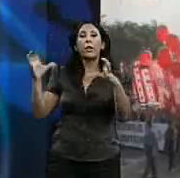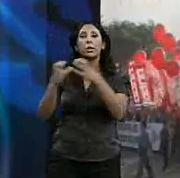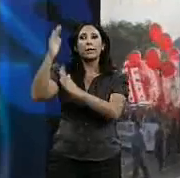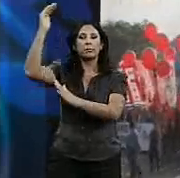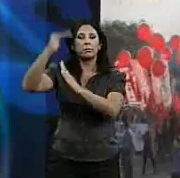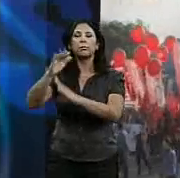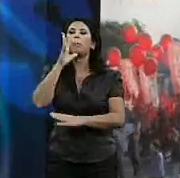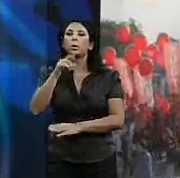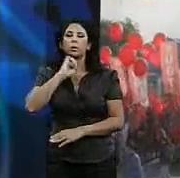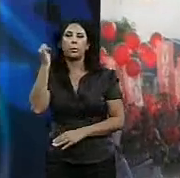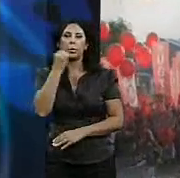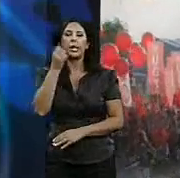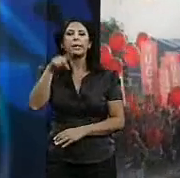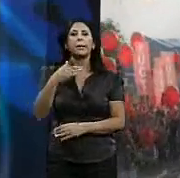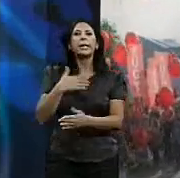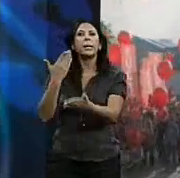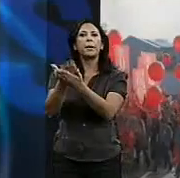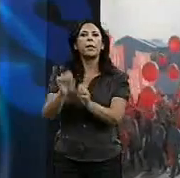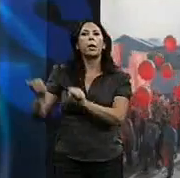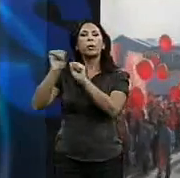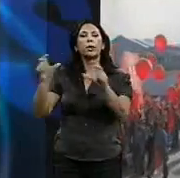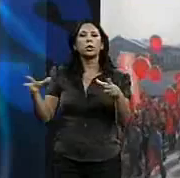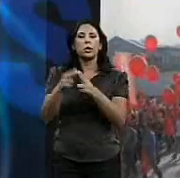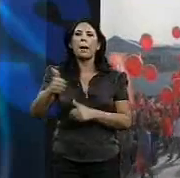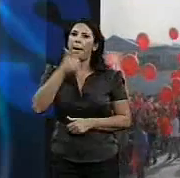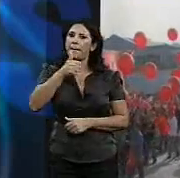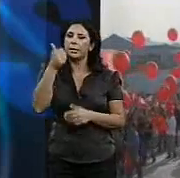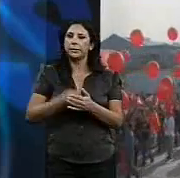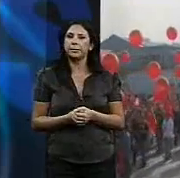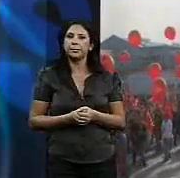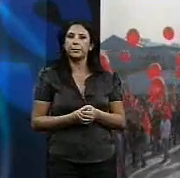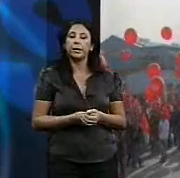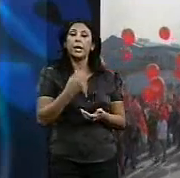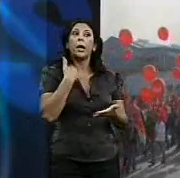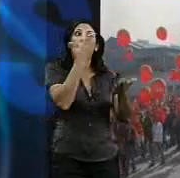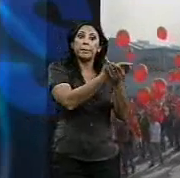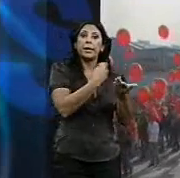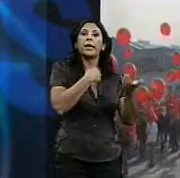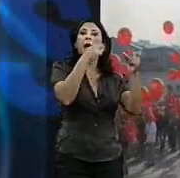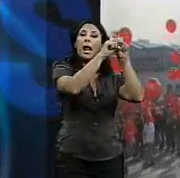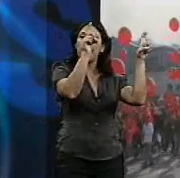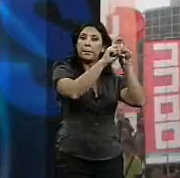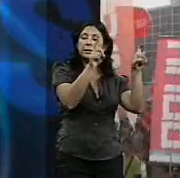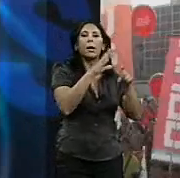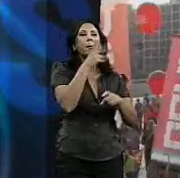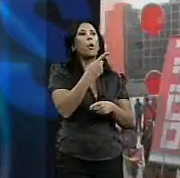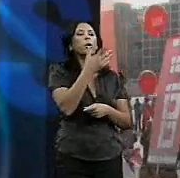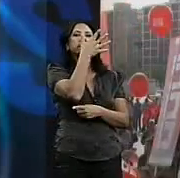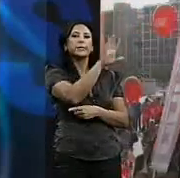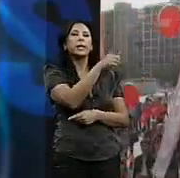reclamar más protección social. Los mensajes sindicales se dirigen por un lado a la patronal, porque denuncian, pretenden eliminar derechos sociales y